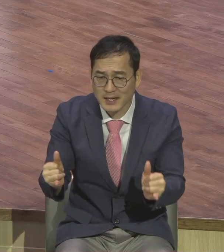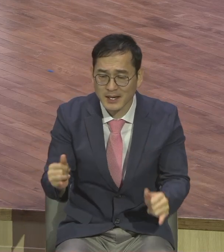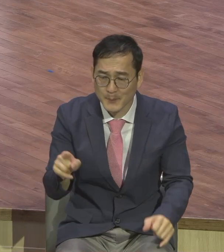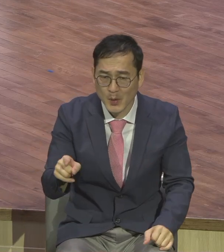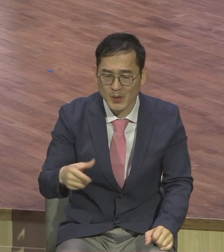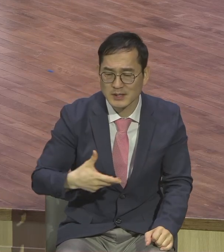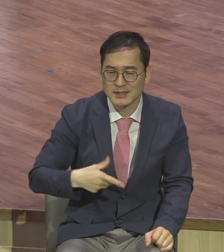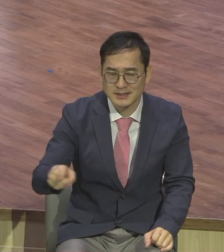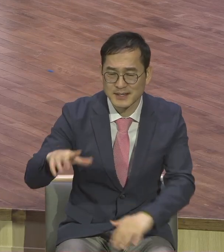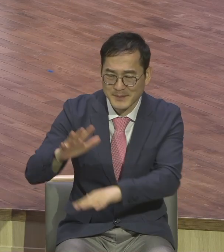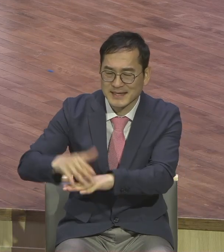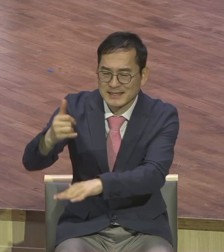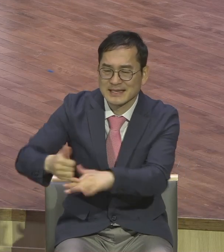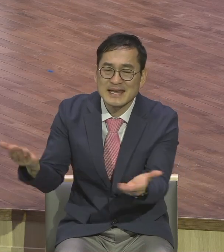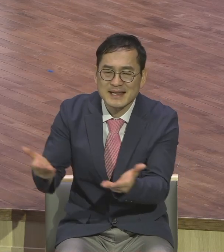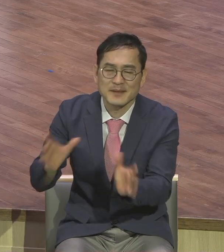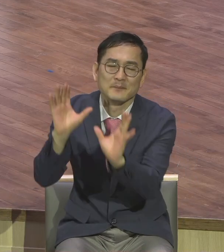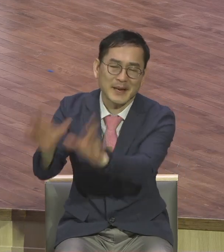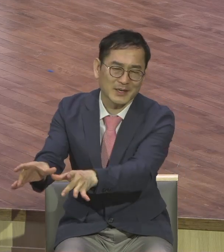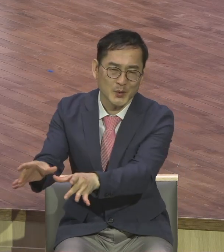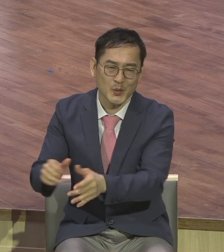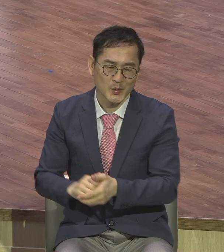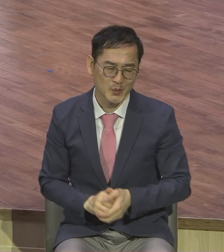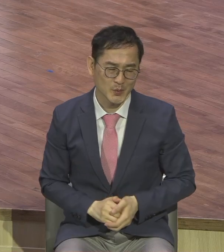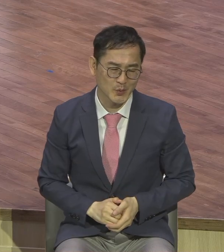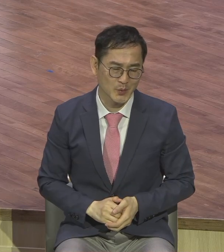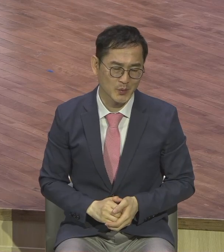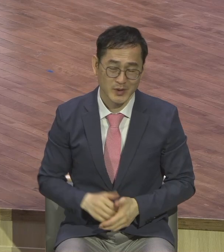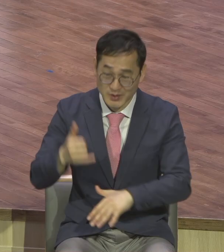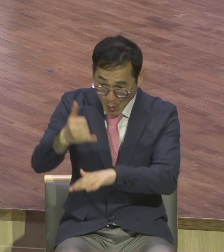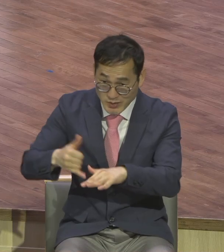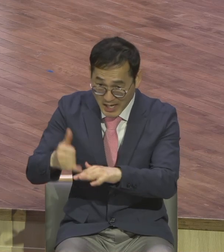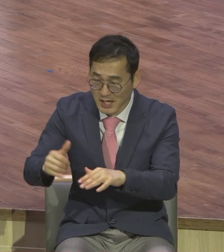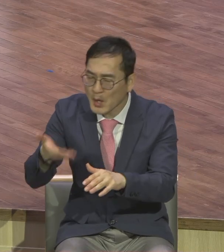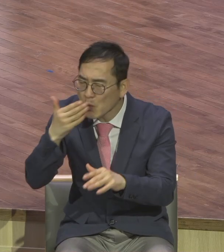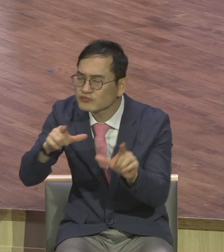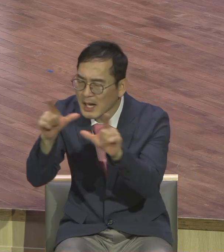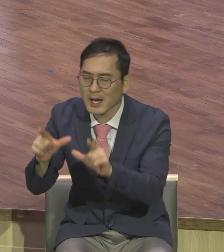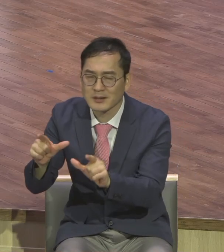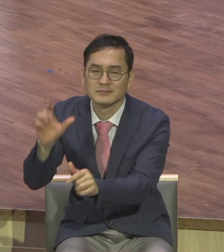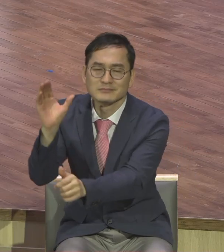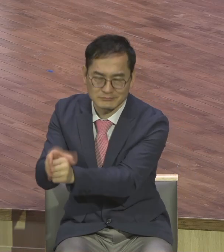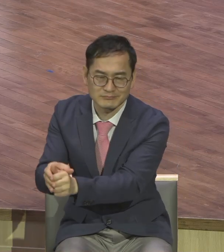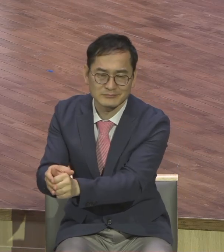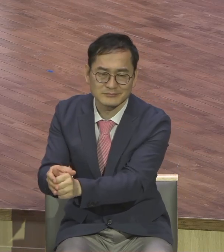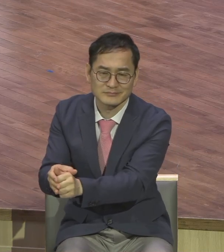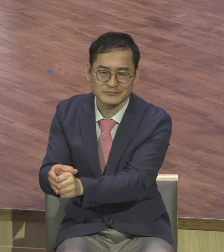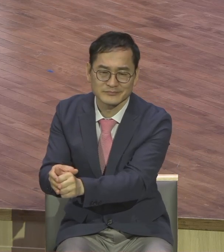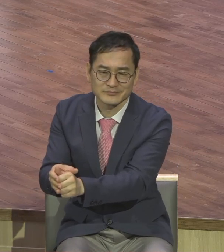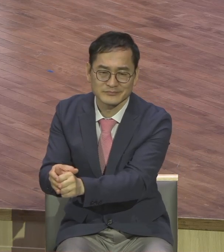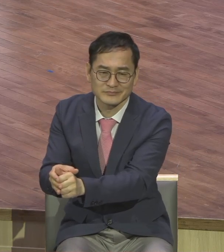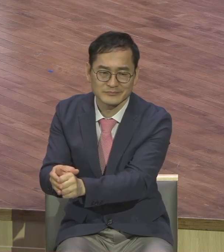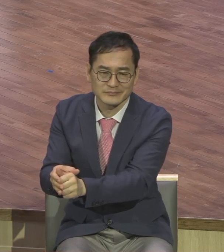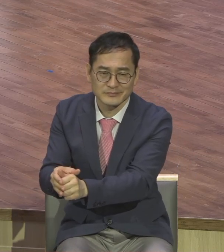새를 주고 내가 이거 완벽하게 해놨으니 너희 여기서 농사 지어서 먹고 살아라. 새를 주었습니다. 그리고